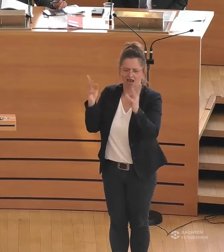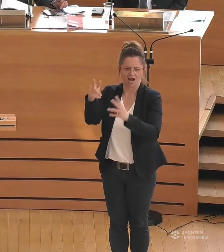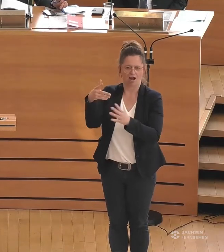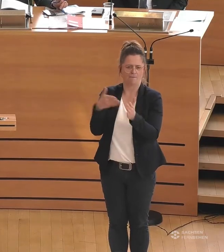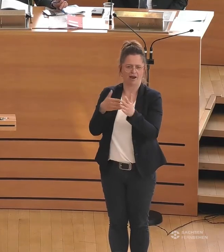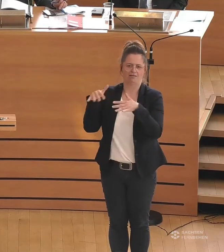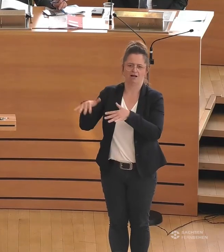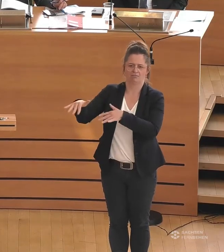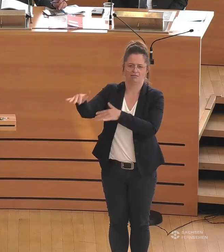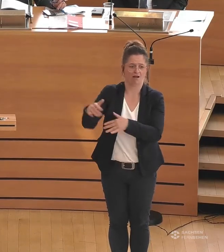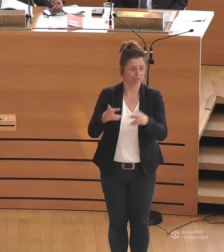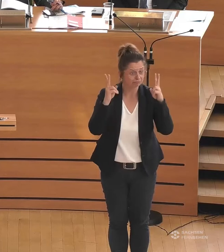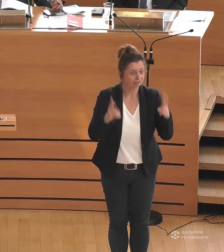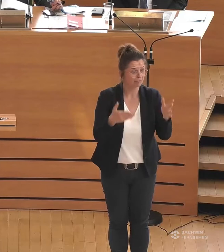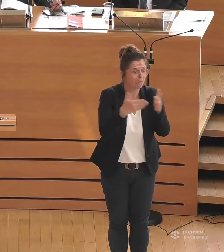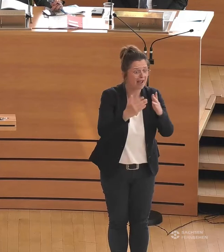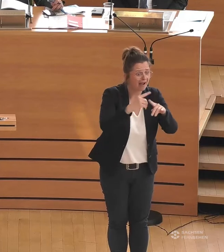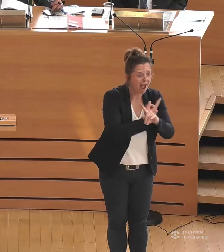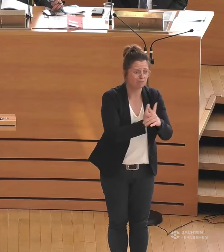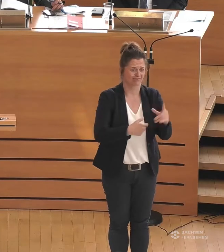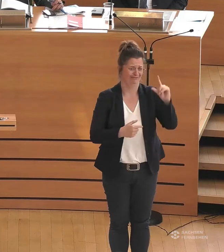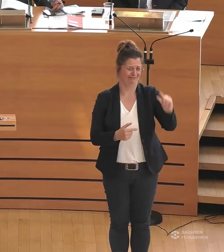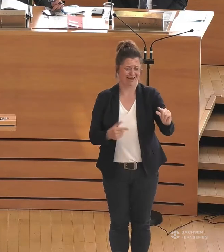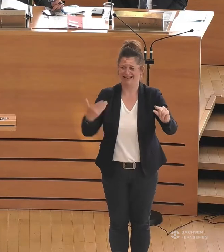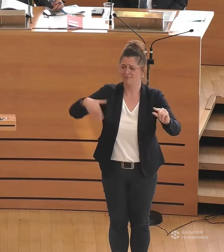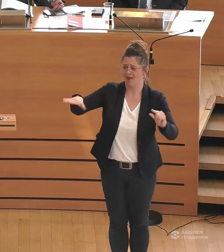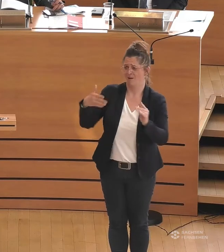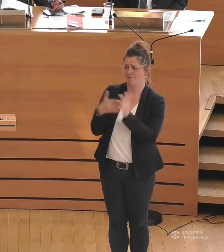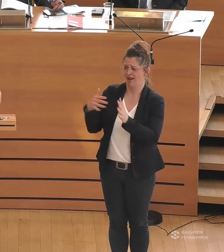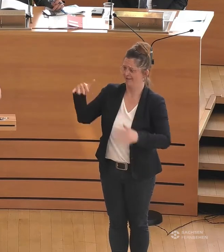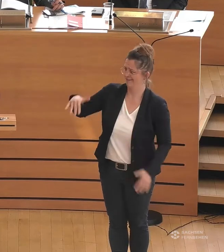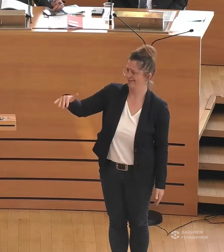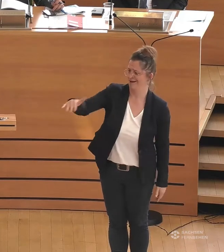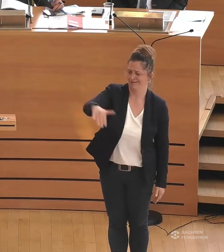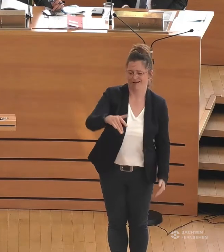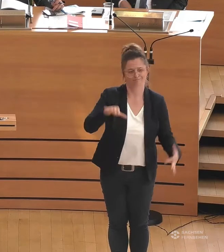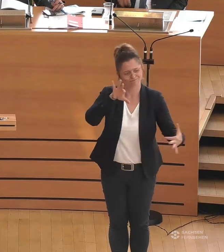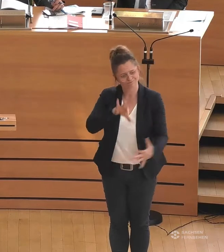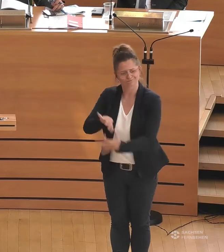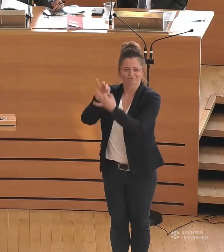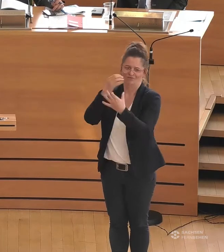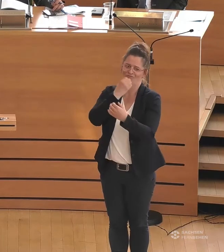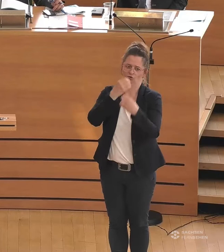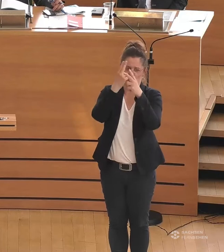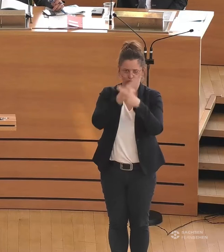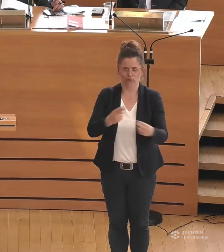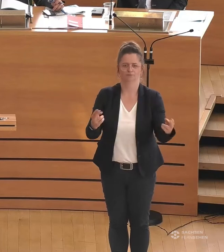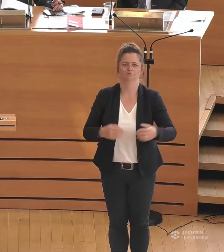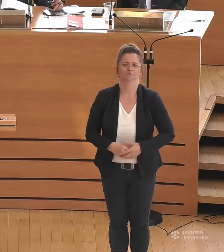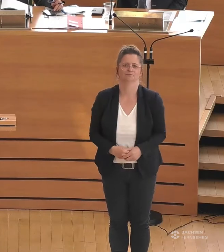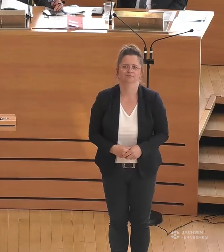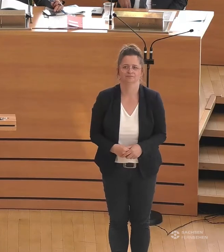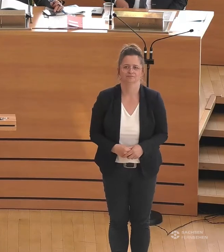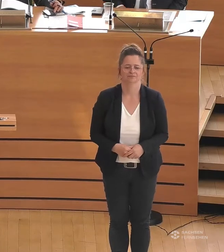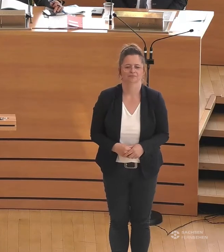welche aus dem Weg geräumt hätte. Und das ist auch genau der Punkt, auf den ich hinaus will. Es geht eben nicht immer nur darum,